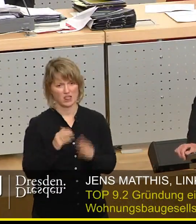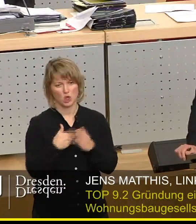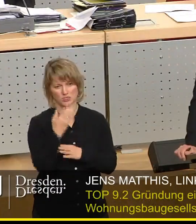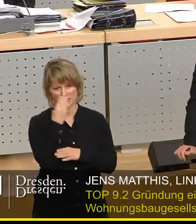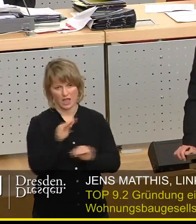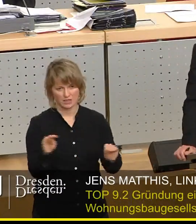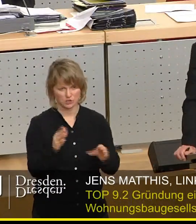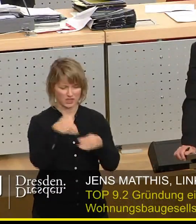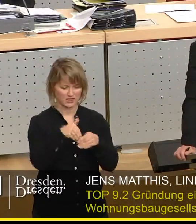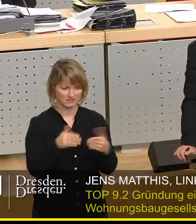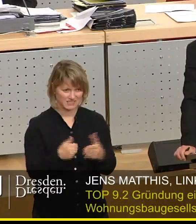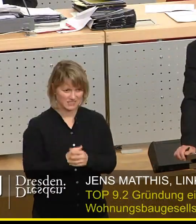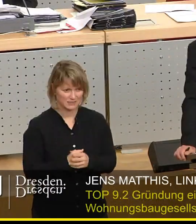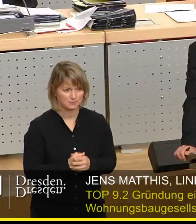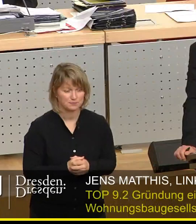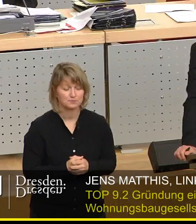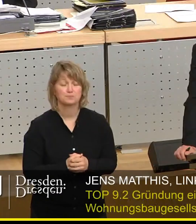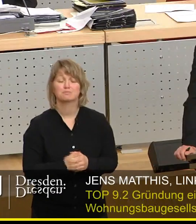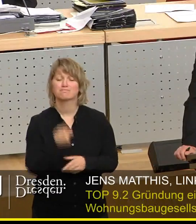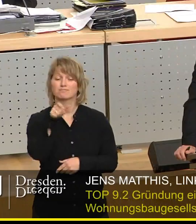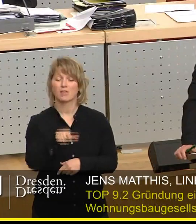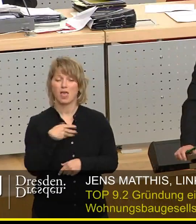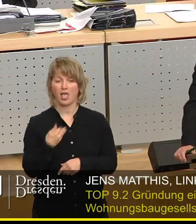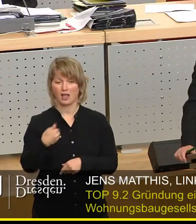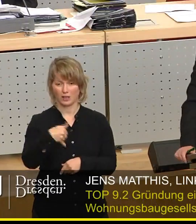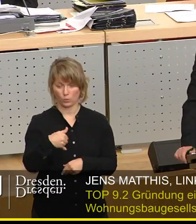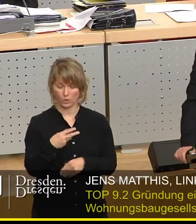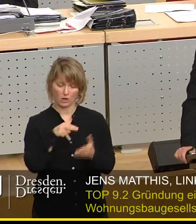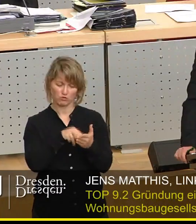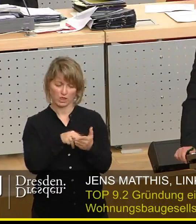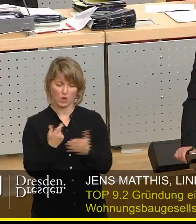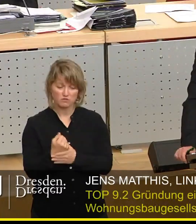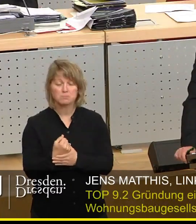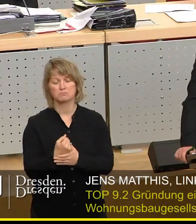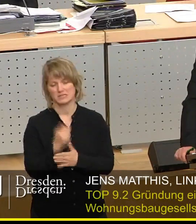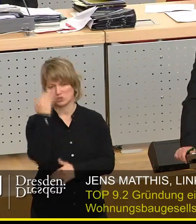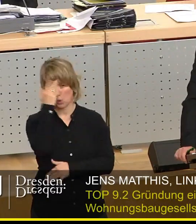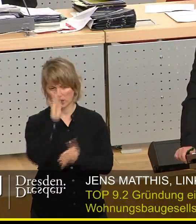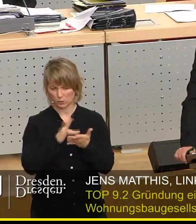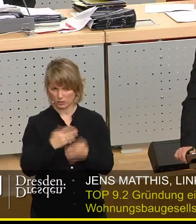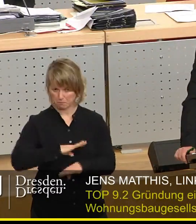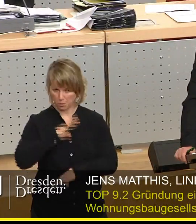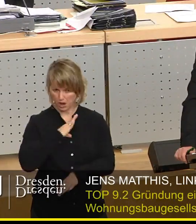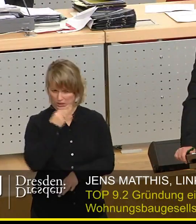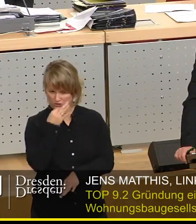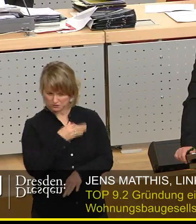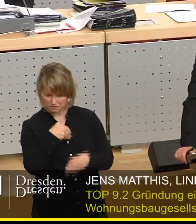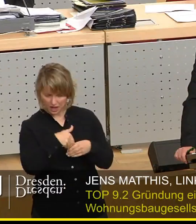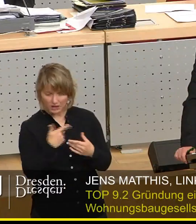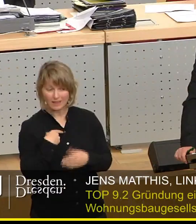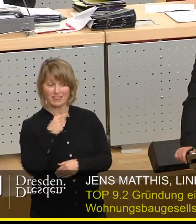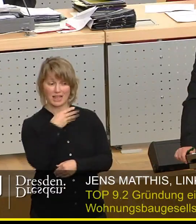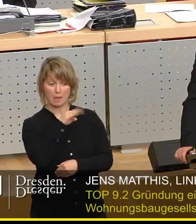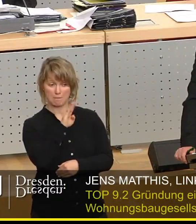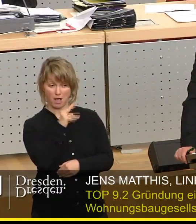Dort macht sich nämlich der geschätzte Kollege Krüger Sorgen um eine moralische Frage. Die GmbH und Co-KG